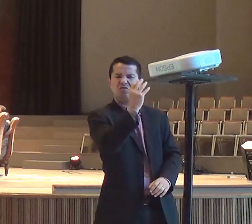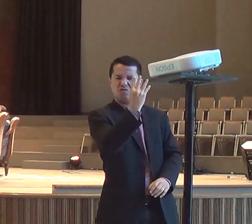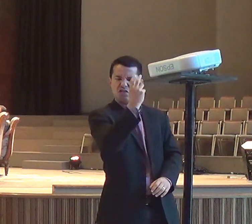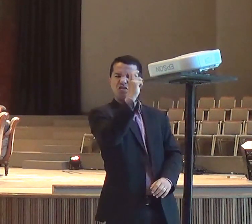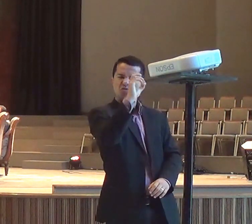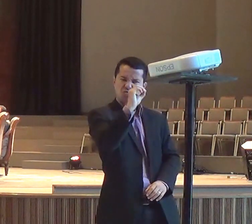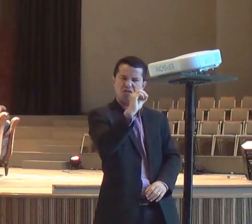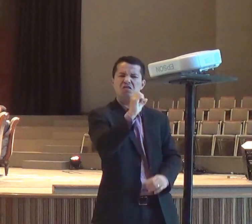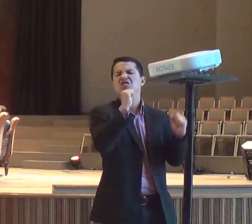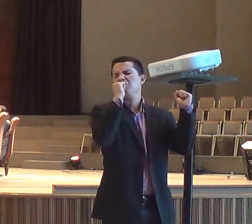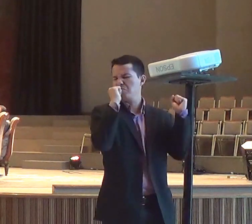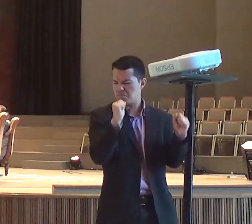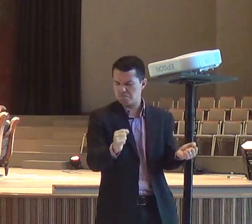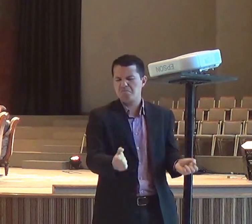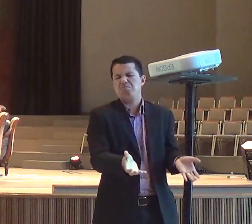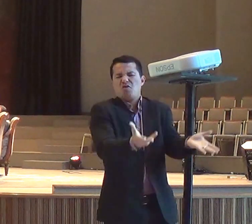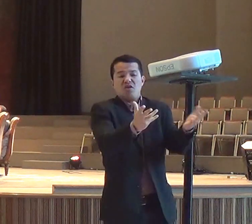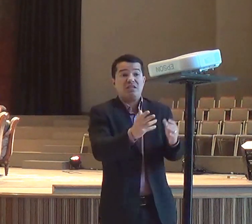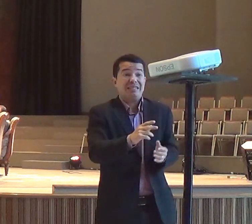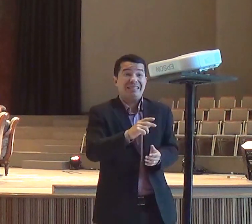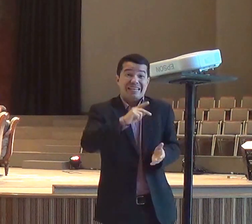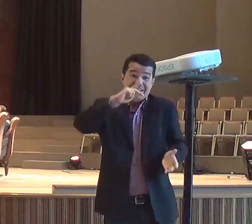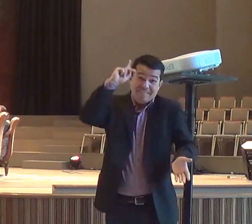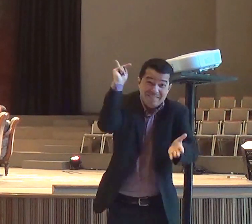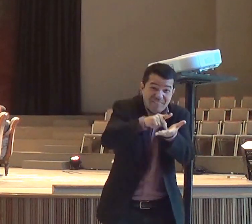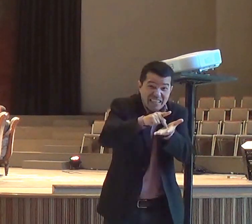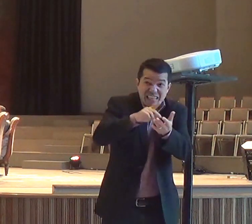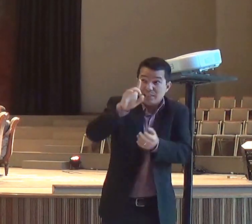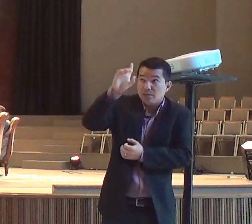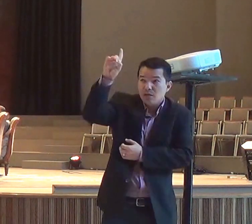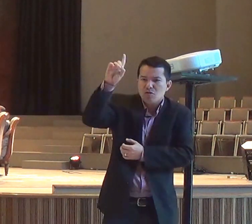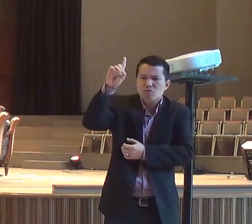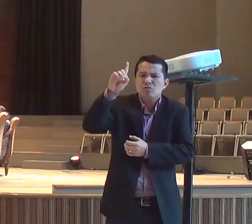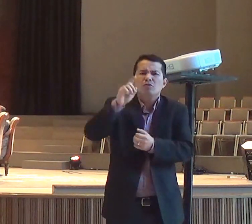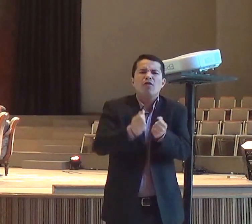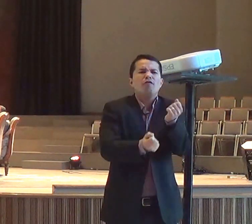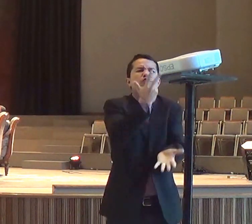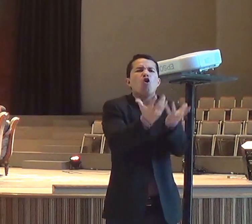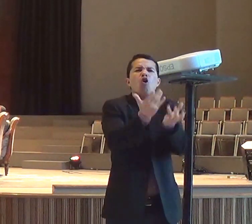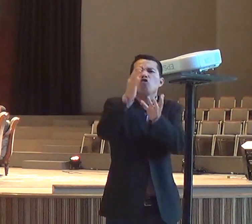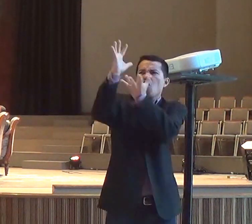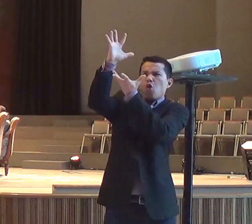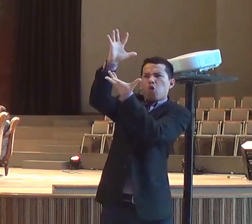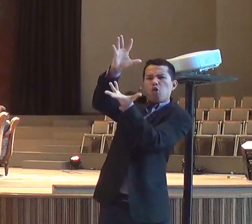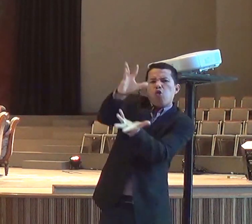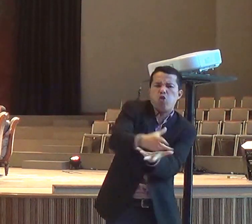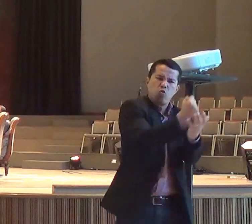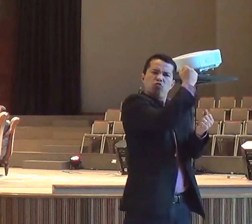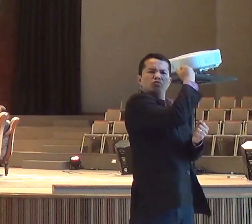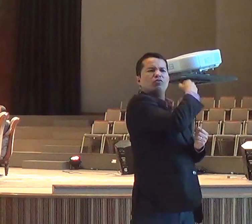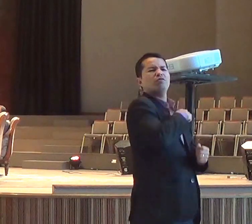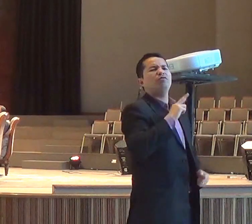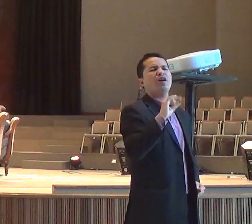vai derramar fogo do céu, para consumir aquilo que está lá em oferenda, essa era a prova.